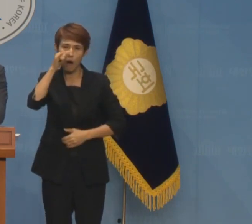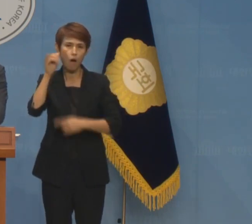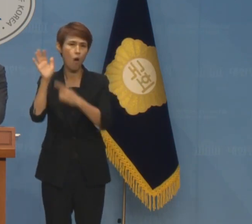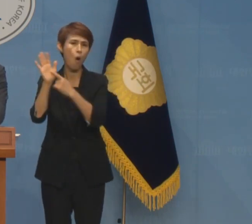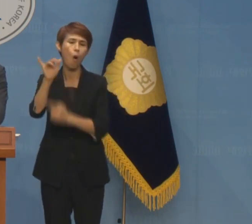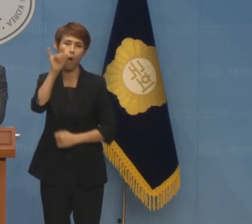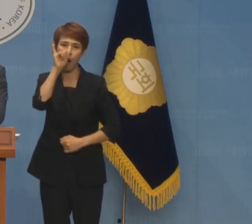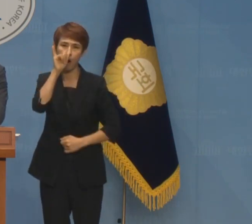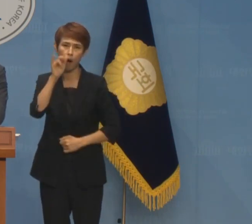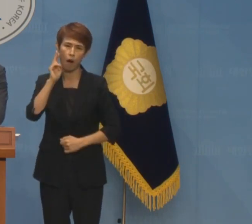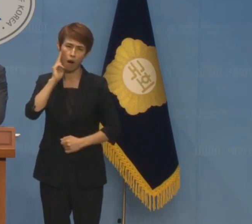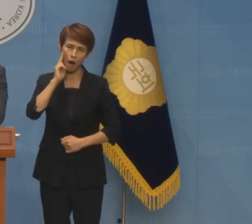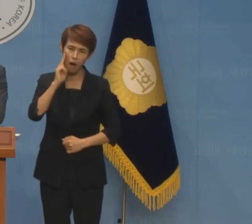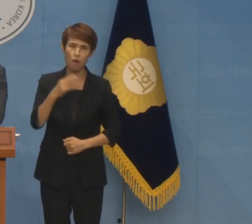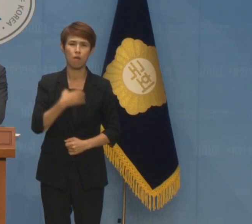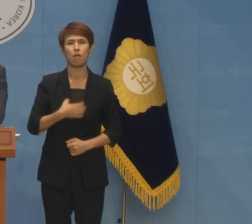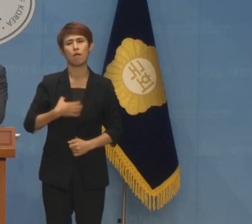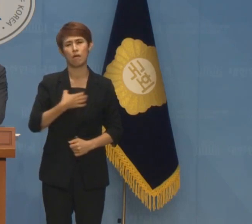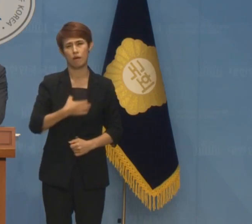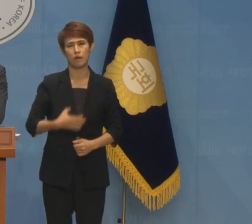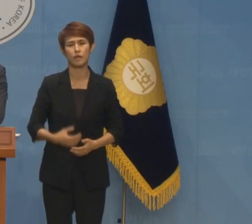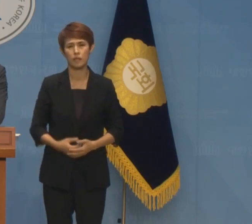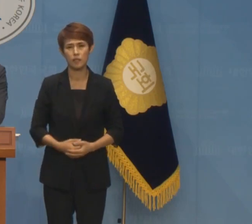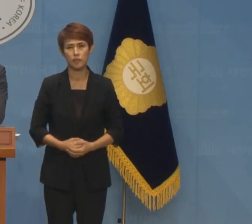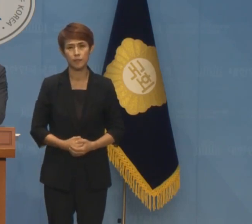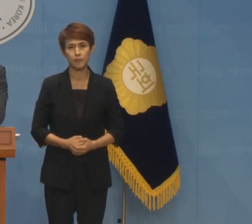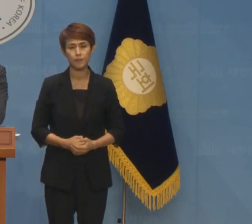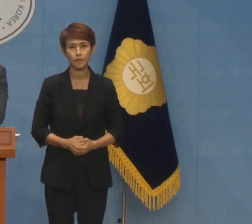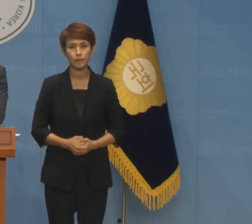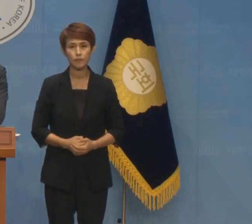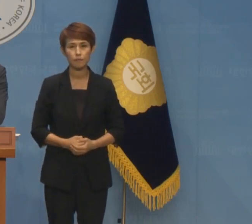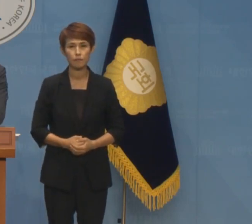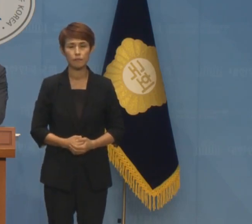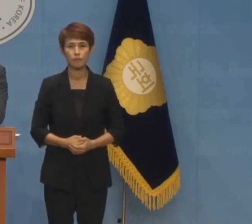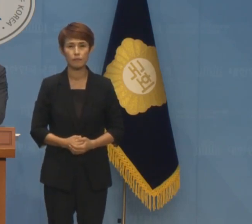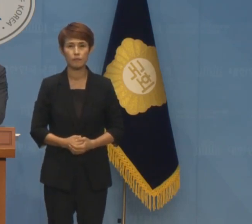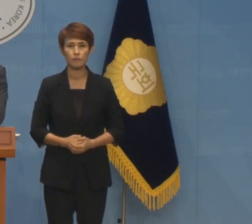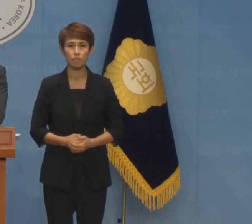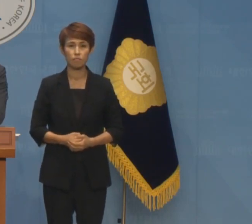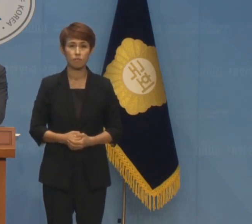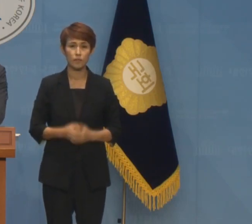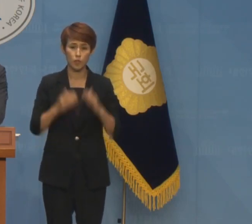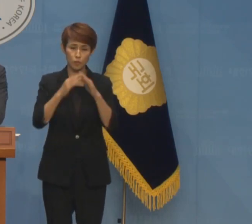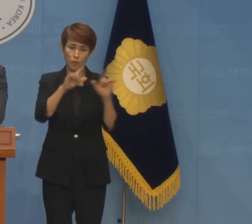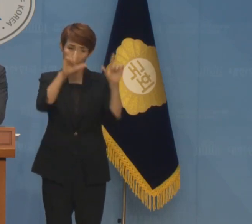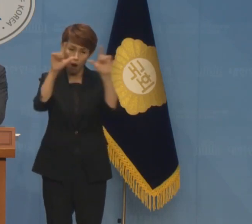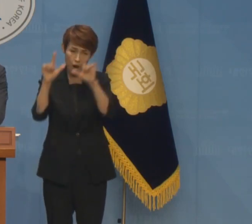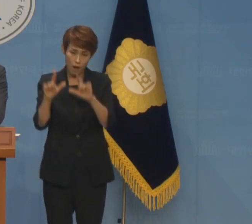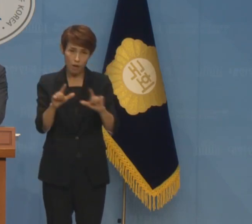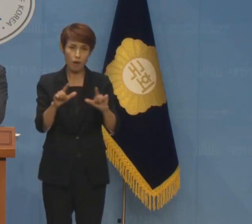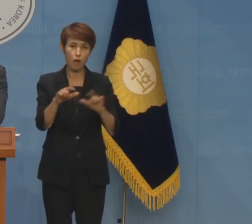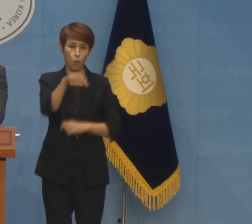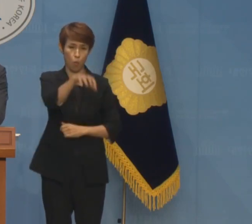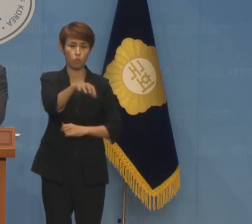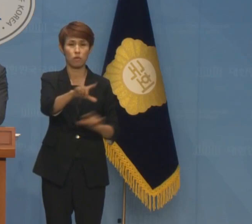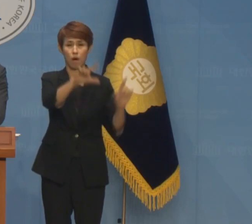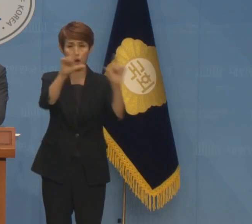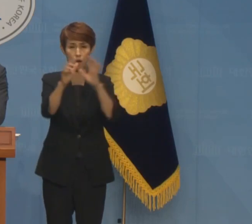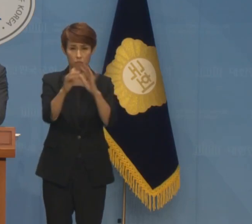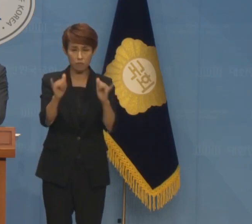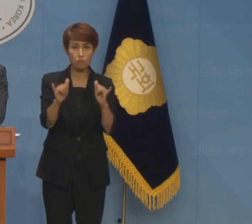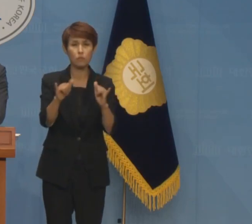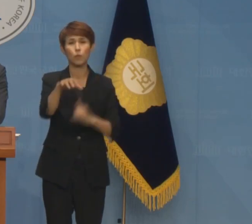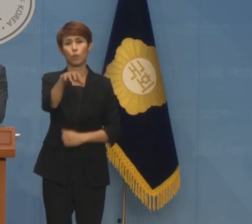심각한 피해가 예측이 됩니다. 오랜 시간 살아온 우리 시민과 농민들의 삶의